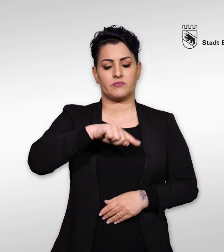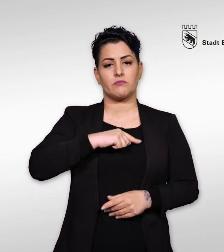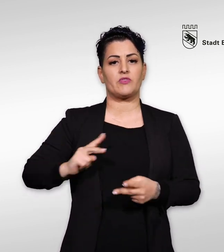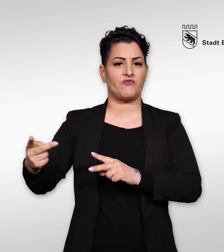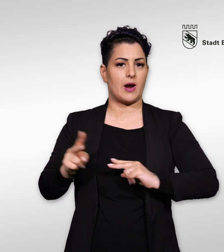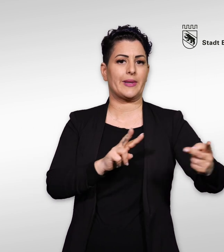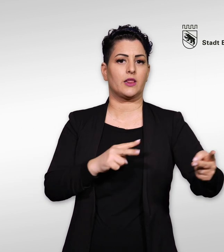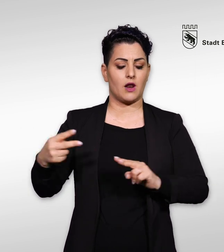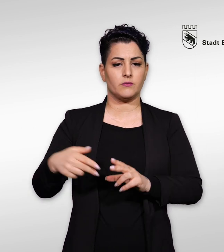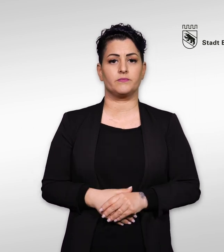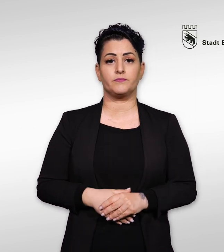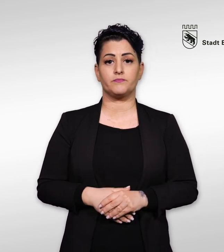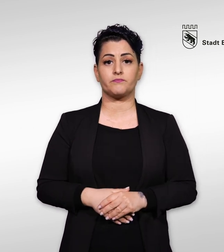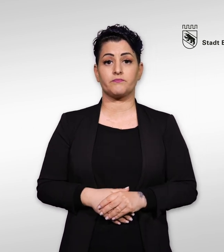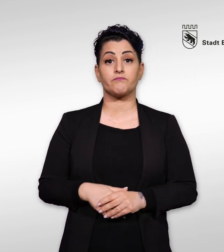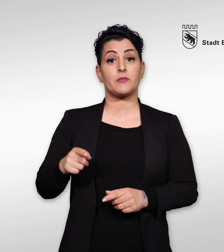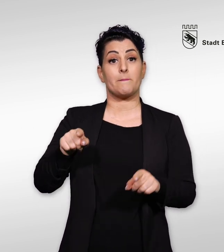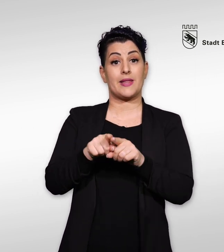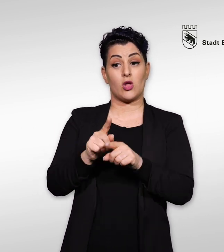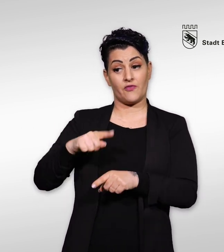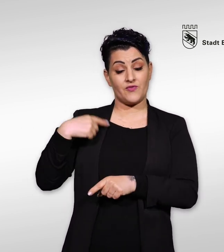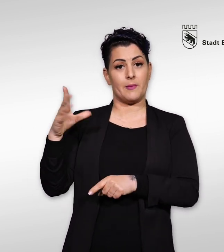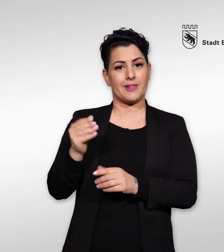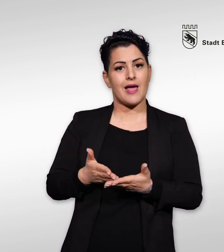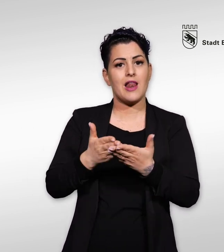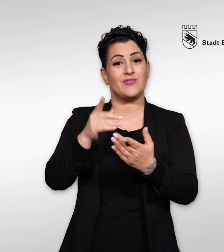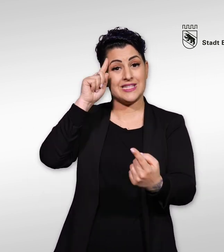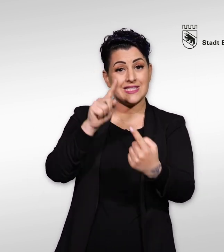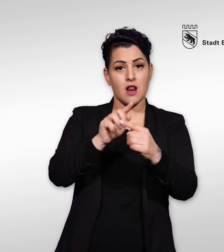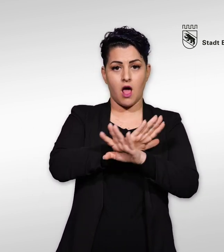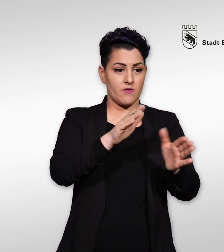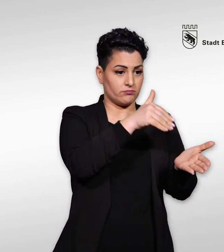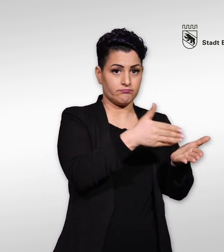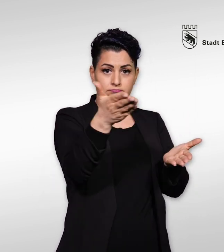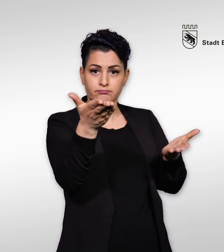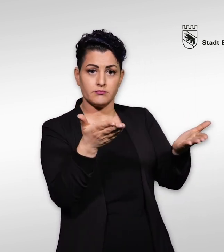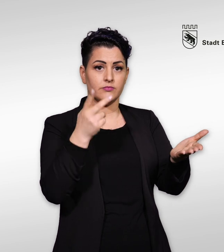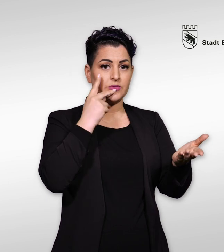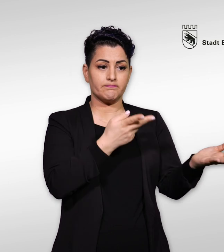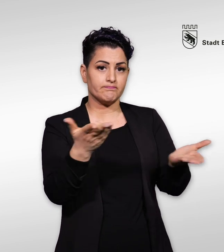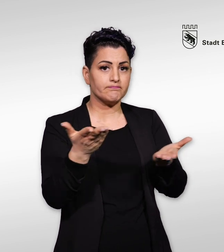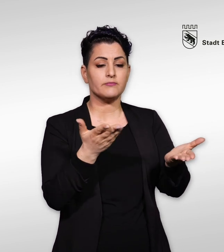Wir vermitteln, das heißt wir helfen mit, faire und von allen Beteiligten akzeptierte Lösungen zu finden.